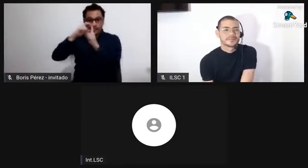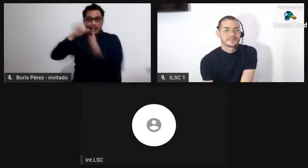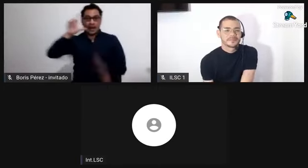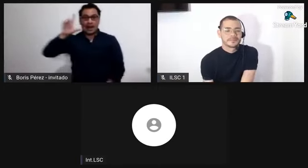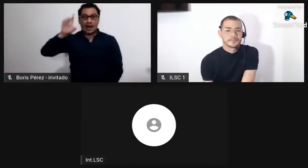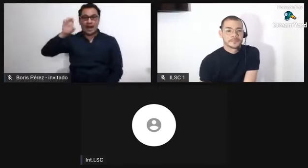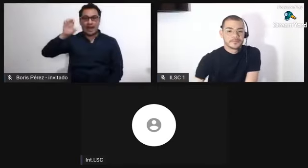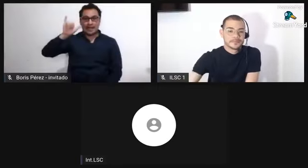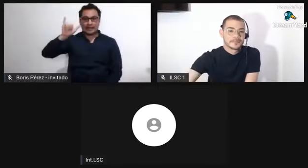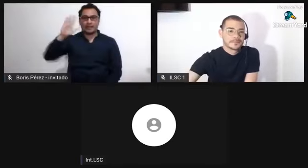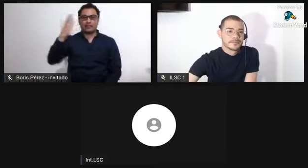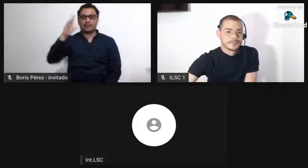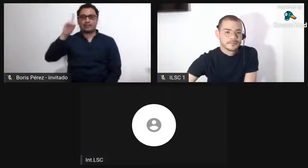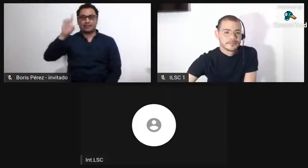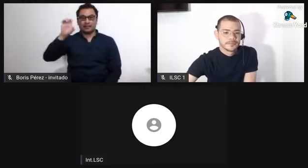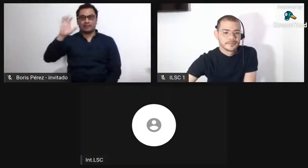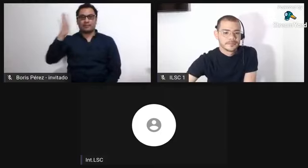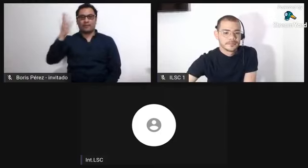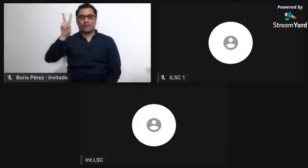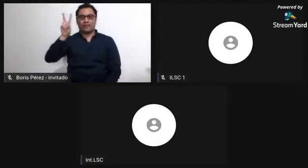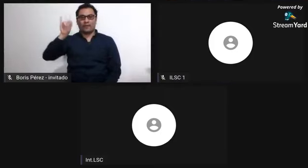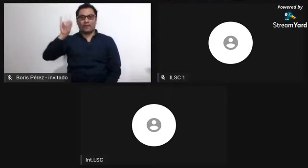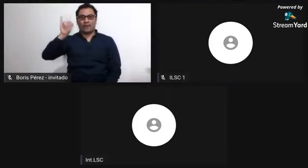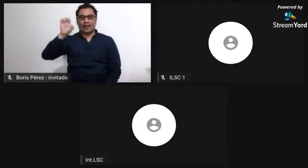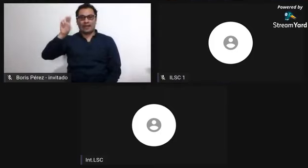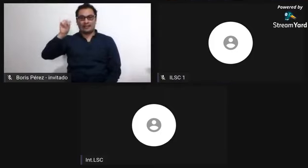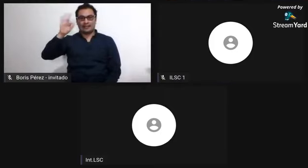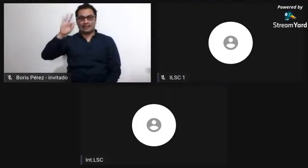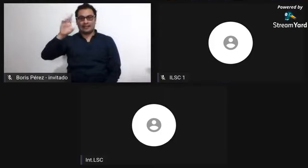Sí, sobre la ley de vientres libres.